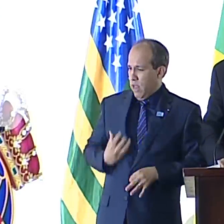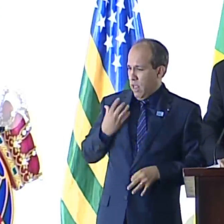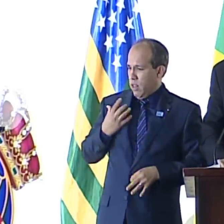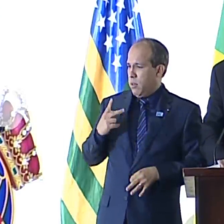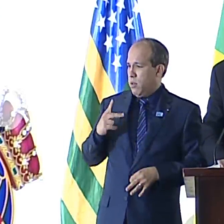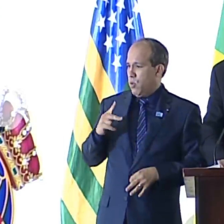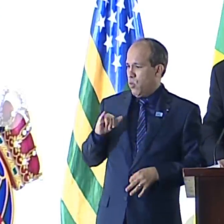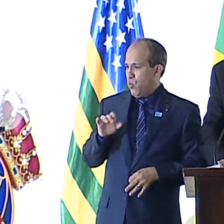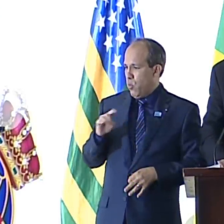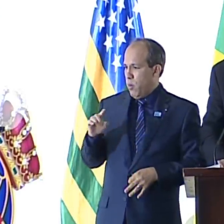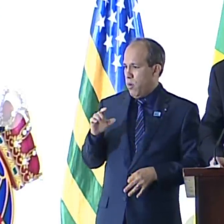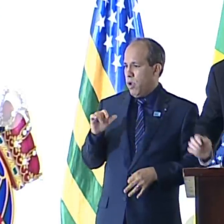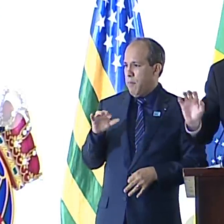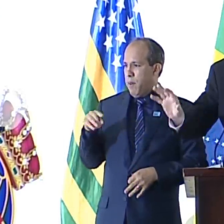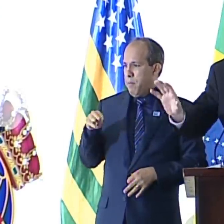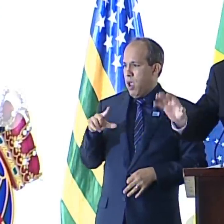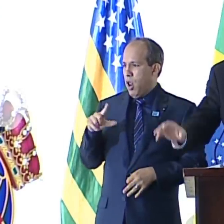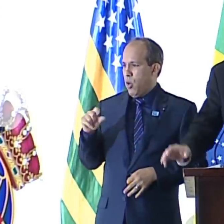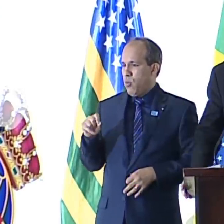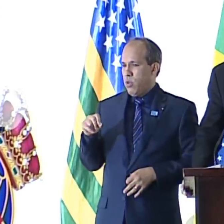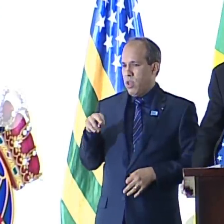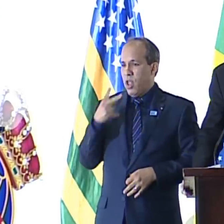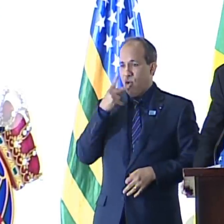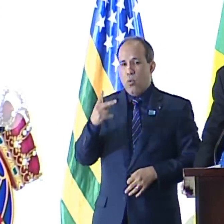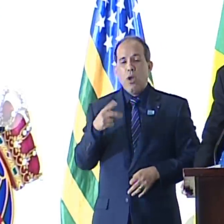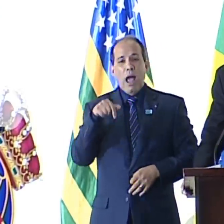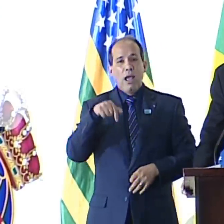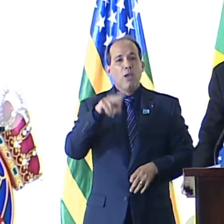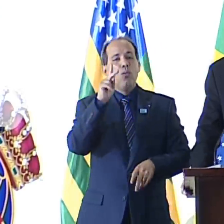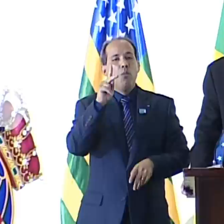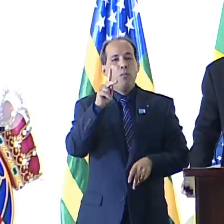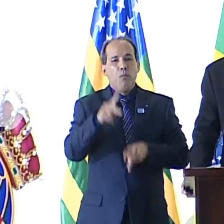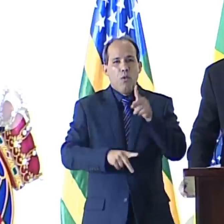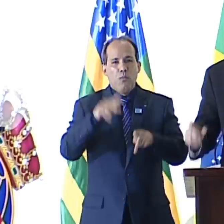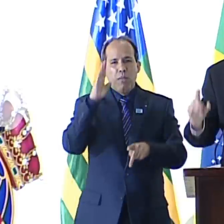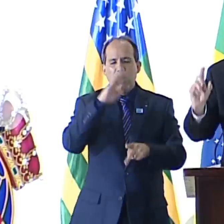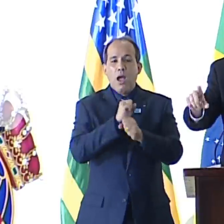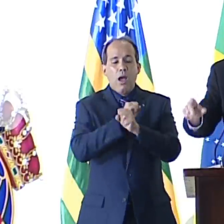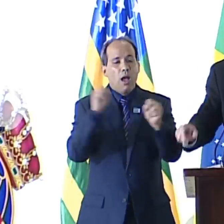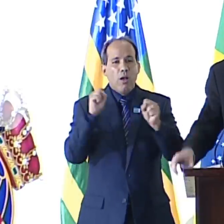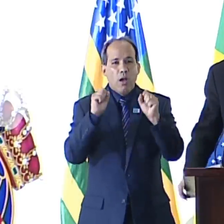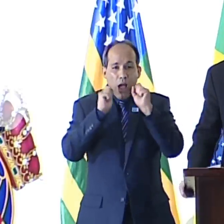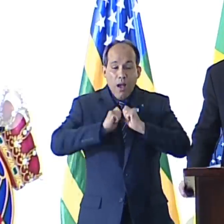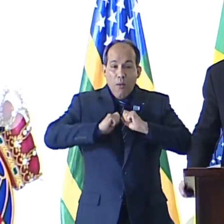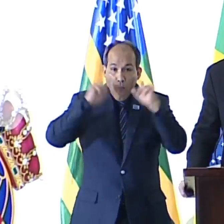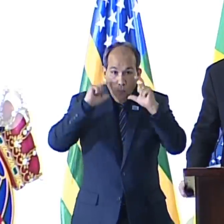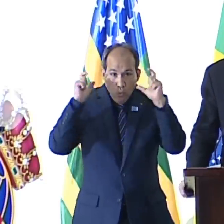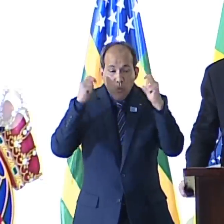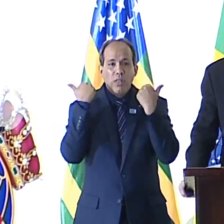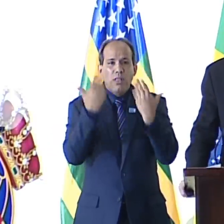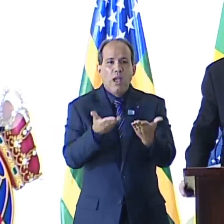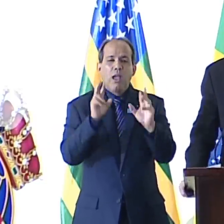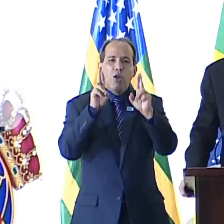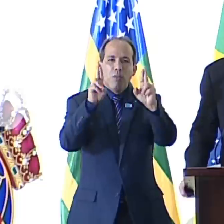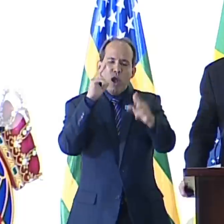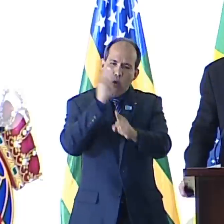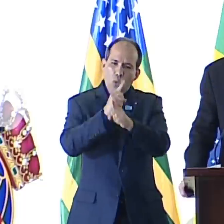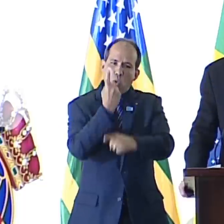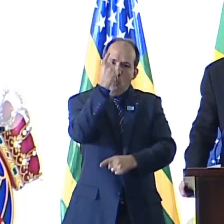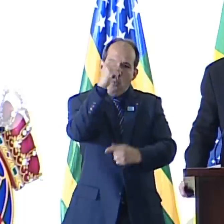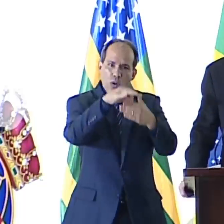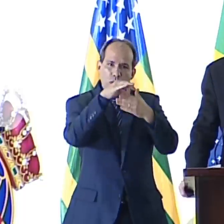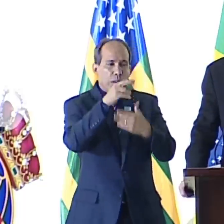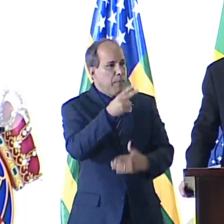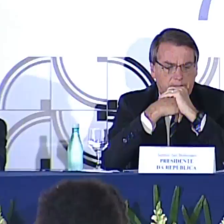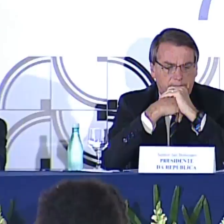e conseguiu olhar para fora, para fora daquela vida apodrecida, e configurou uma esperança, e encontrou um líder, que é o